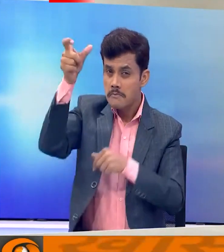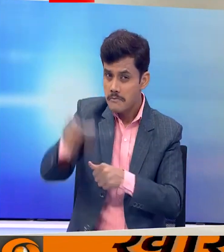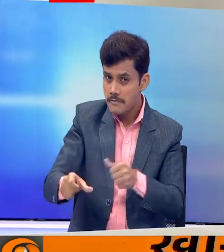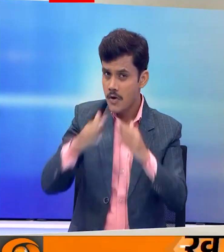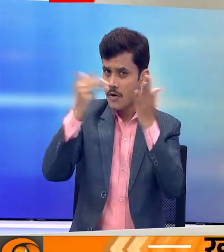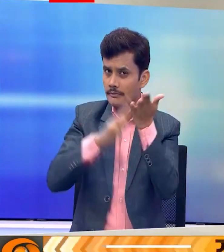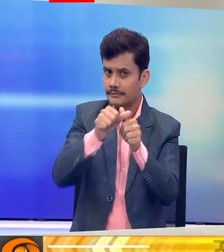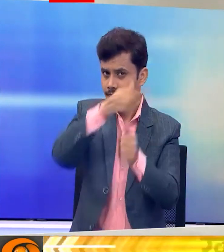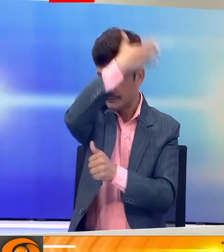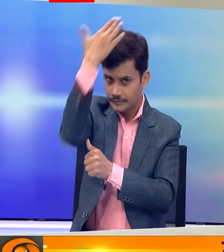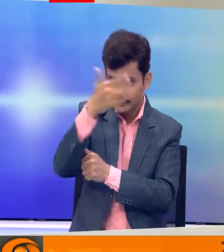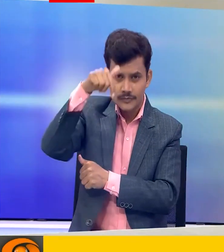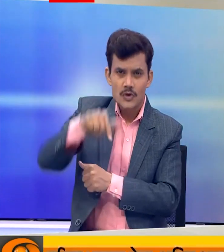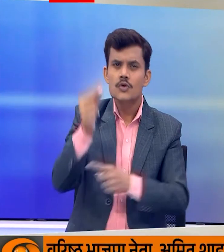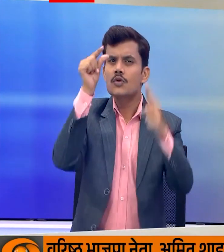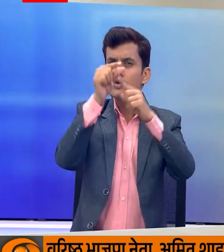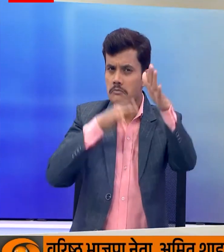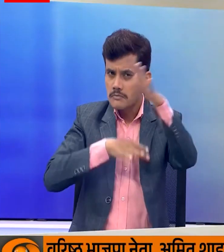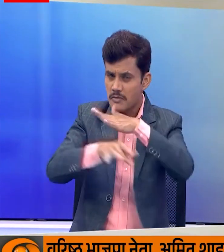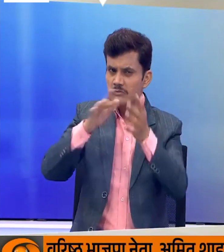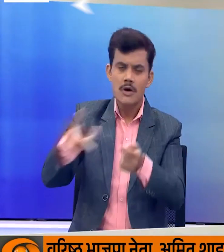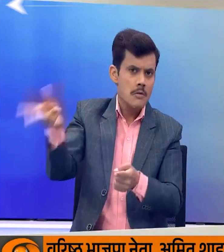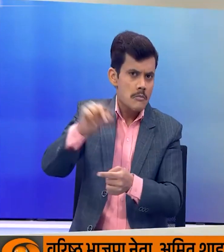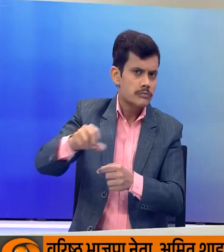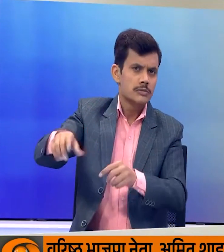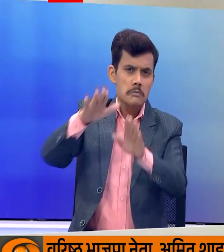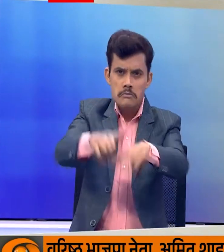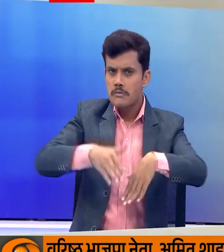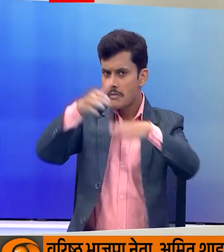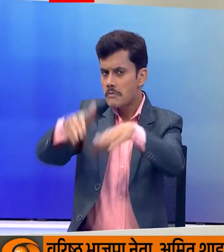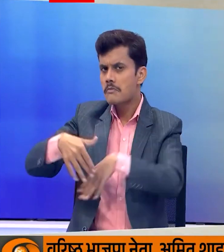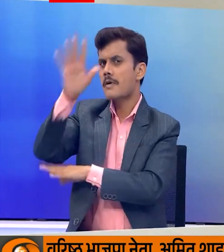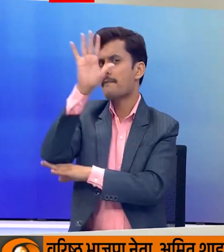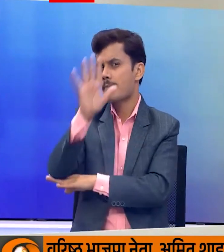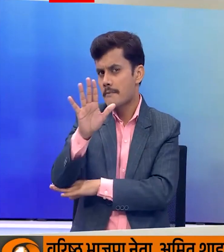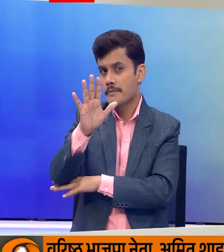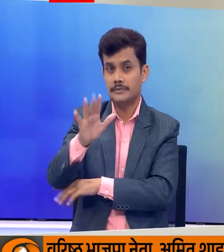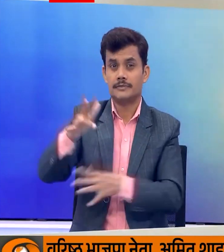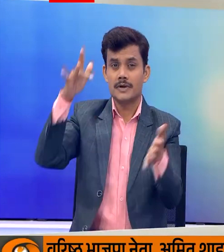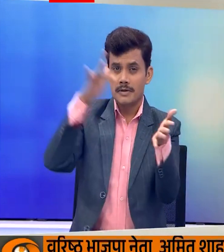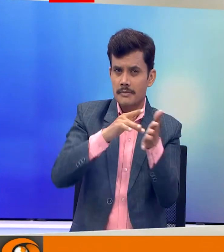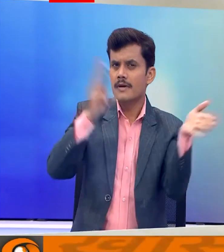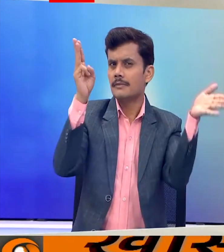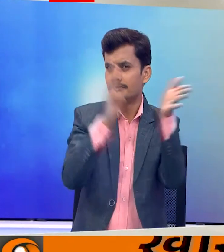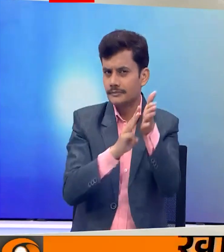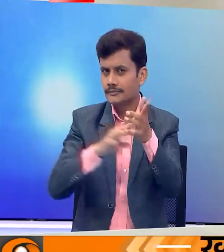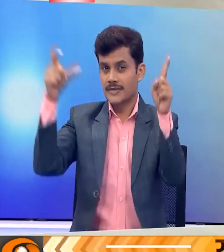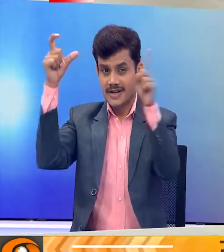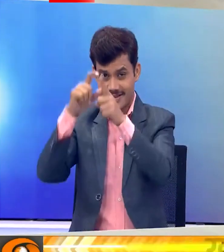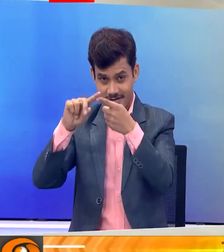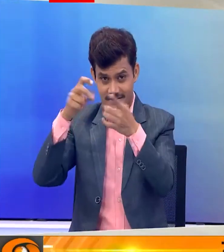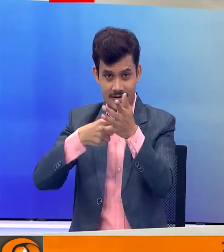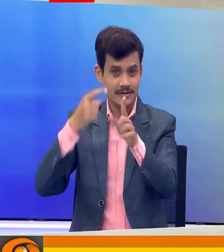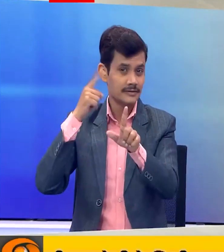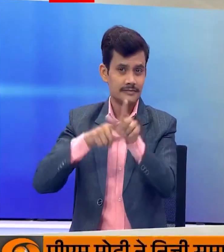ग्रिह मंत्री अमिच्छाह उत्तर प्रदेश में ताबढ तोड पांच रालिया करेंगे अमिच्छाह, महराज गंज, देवरिया,